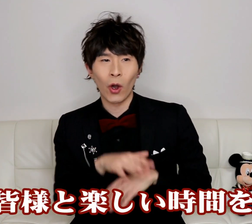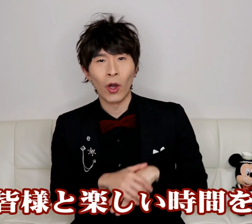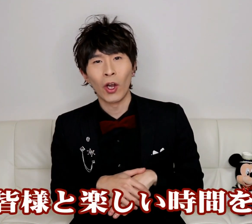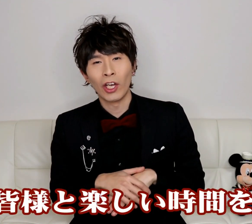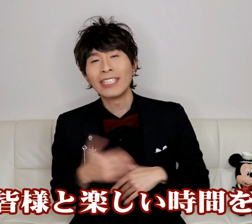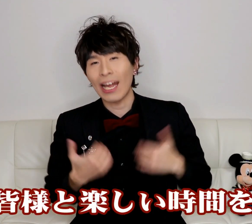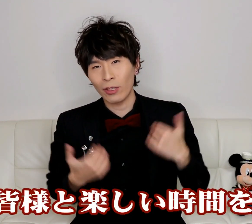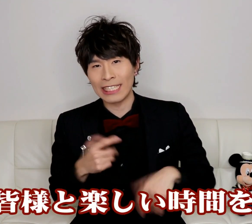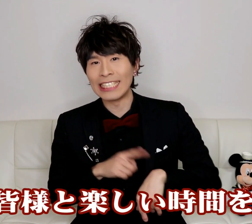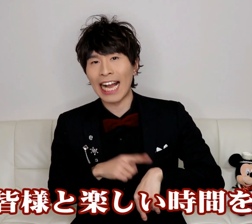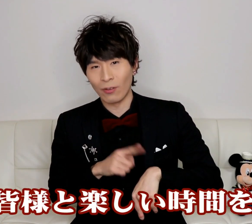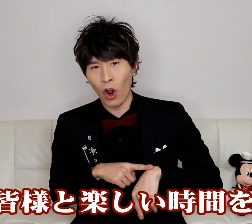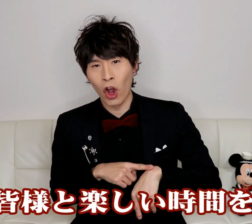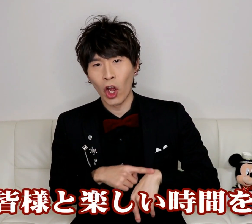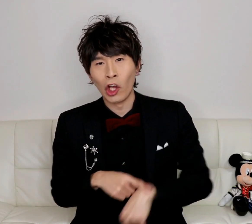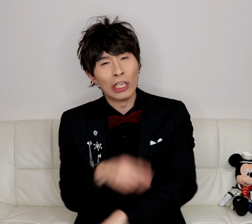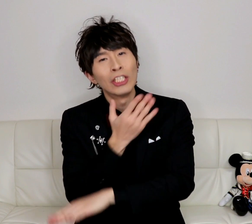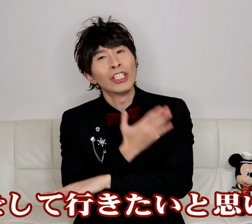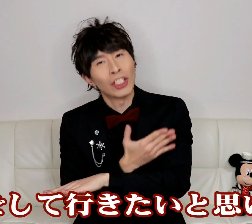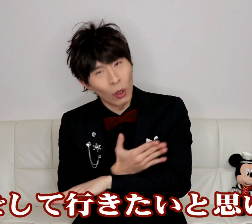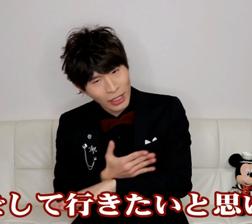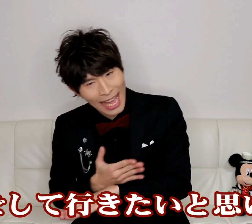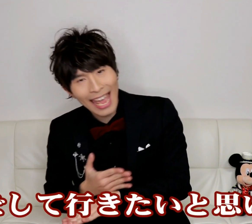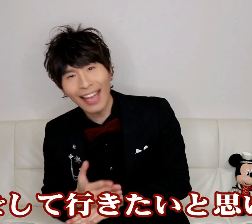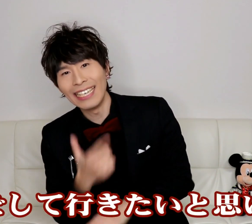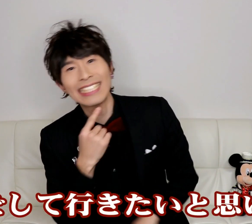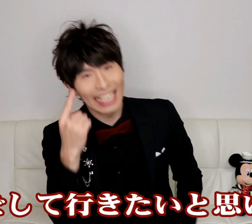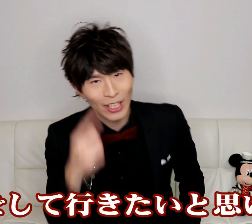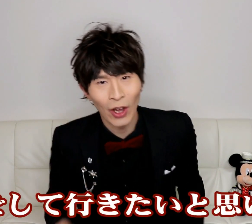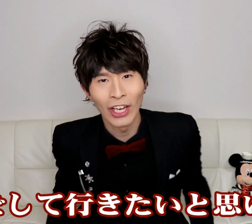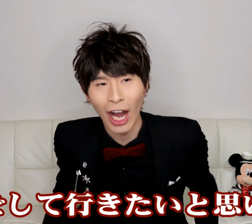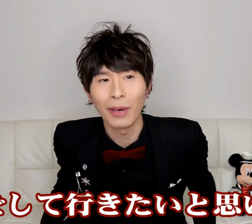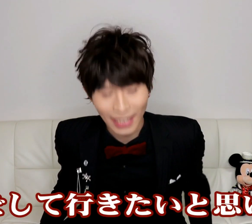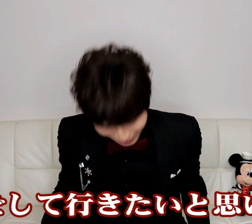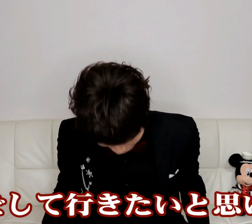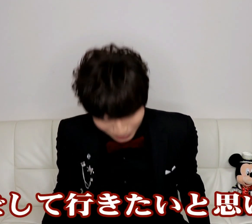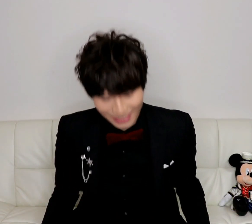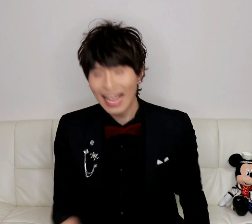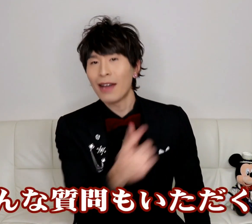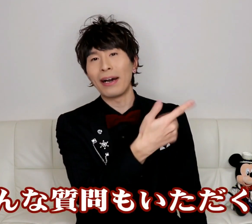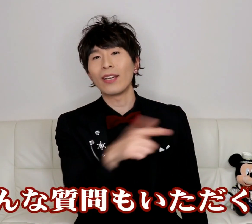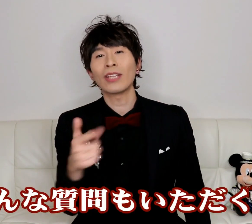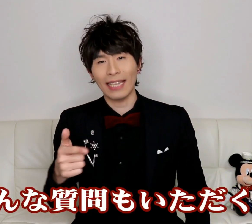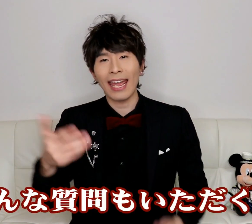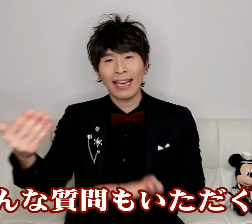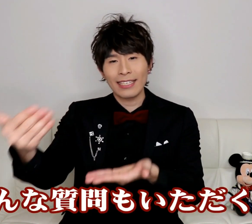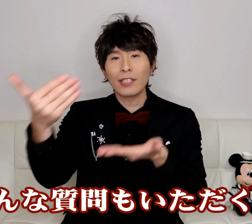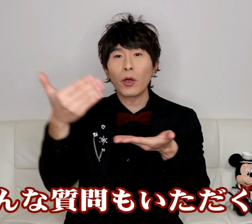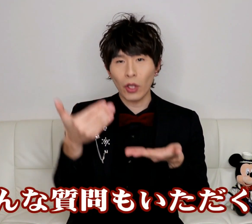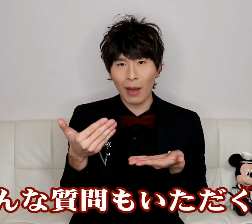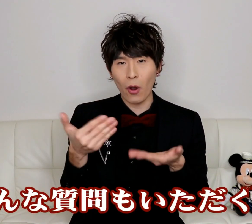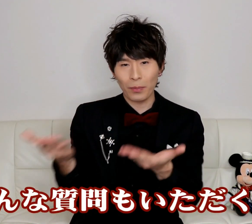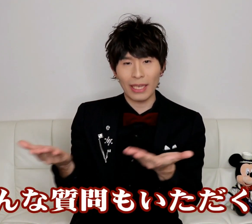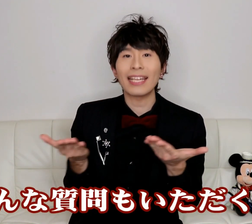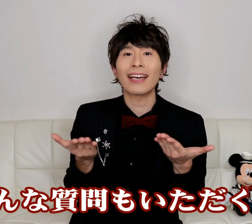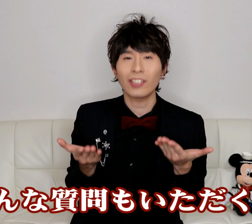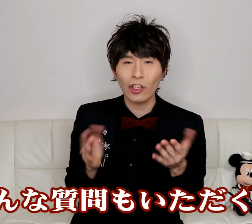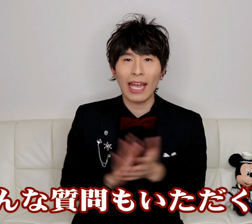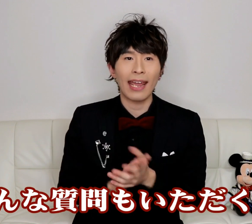楽しい時間を過ごしていきたいなと思っておりますまあいろんなね質問とかもいただくので